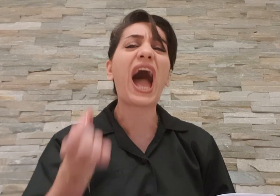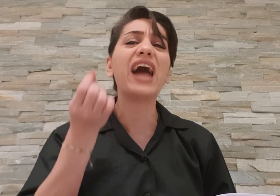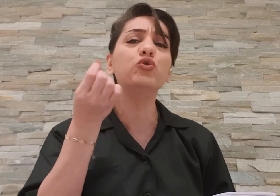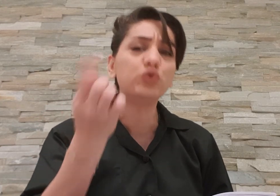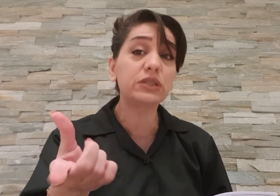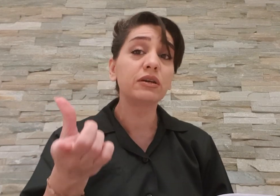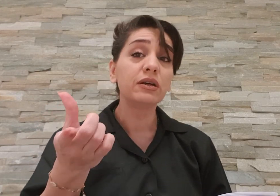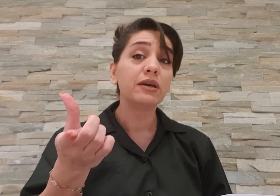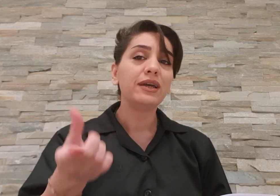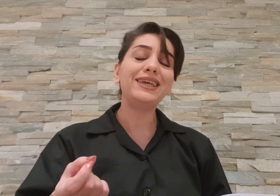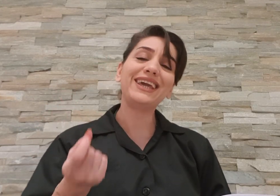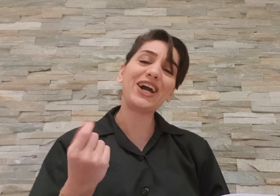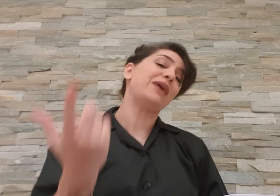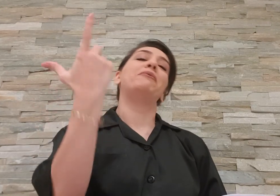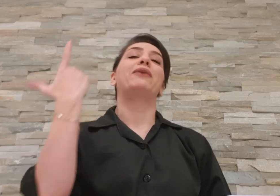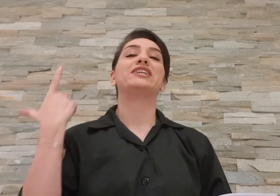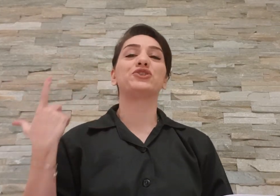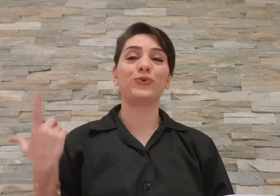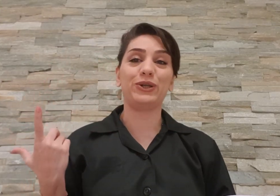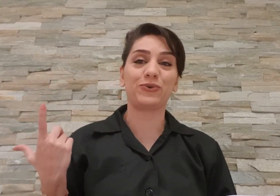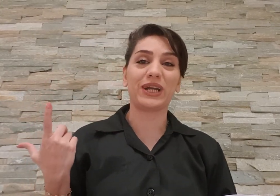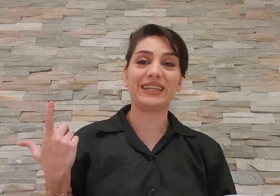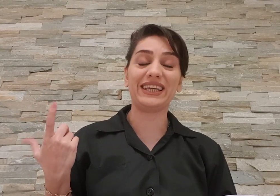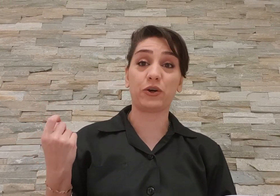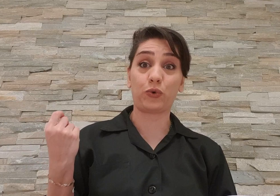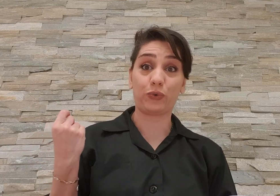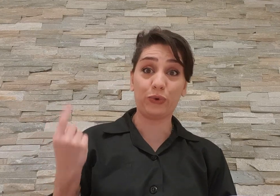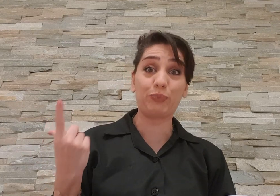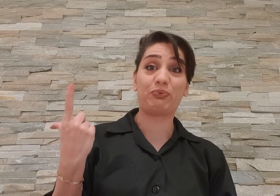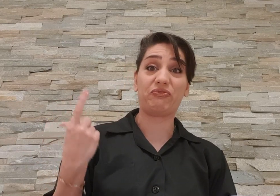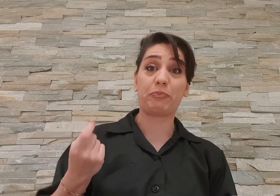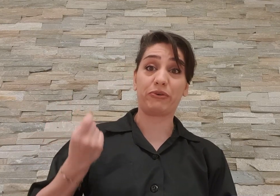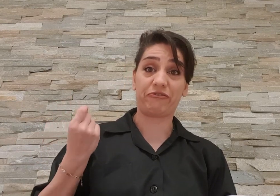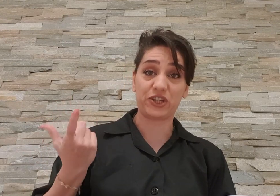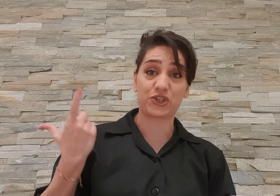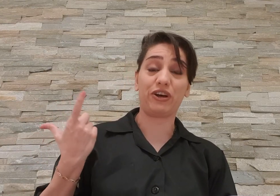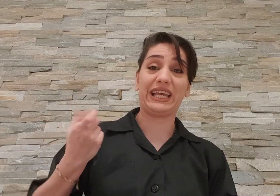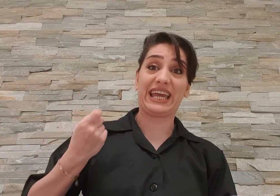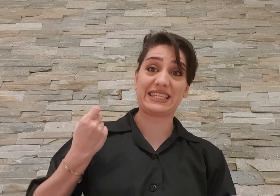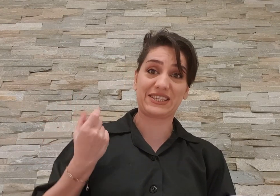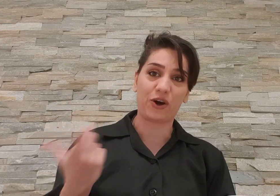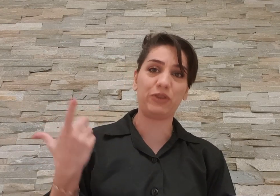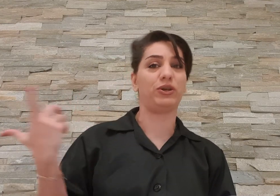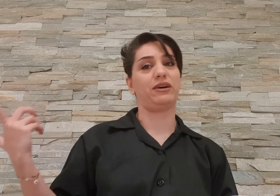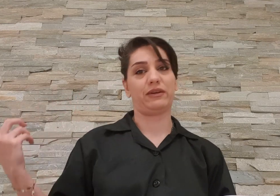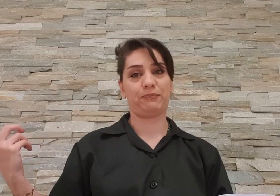هنوز یه بنامه برابطه تولید کننده یه خوب و پروفشنال حسابی دو ایران دارم